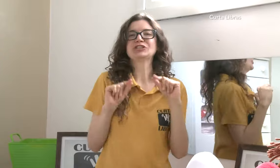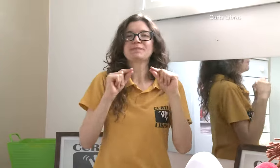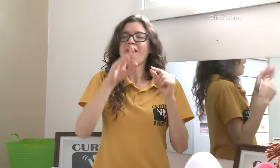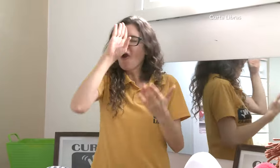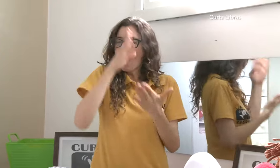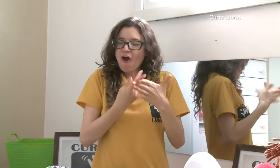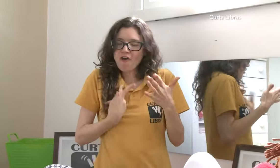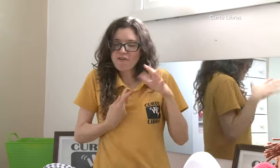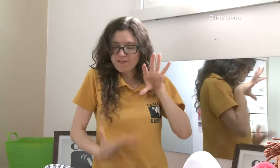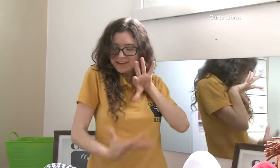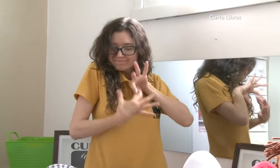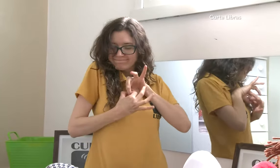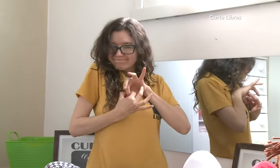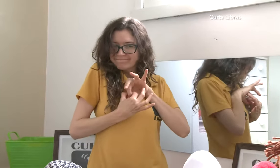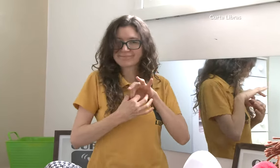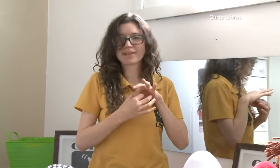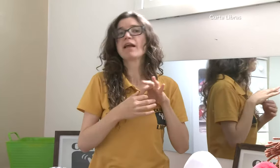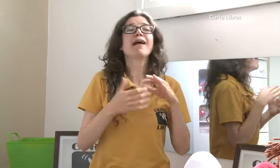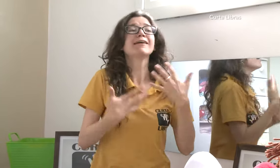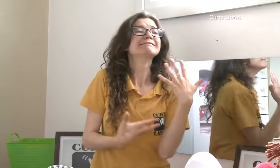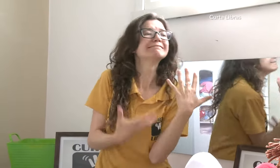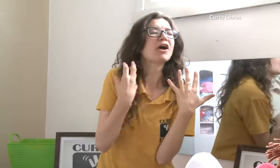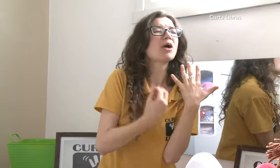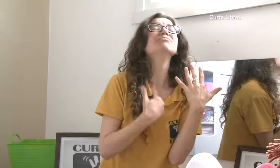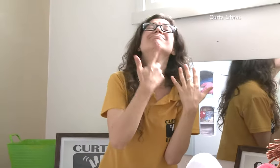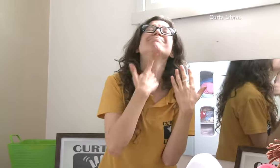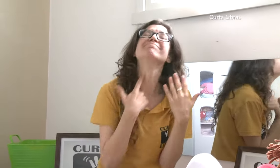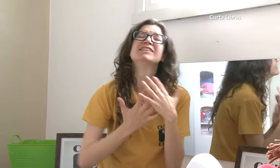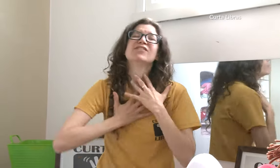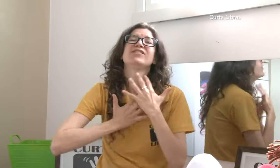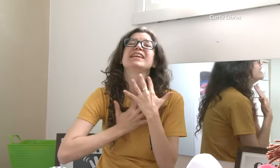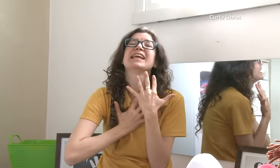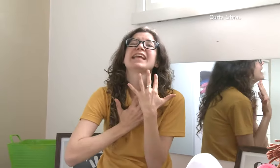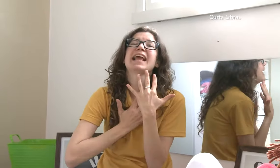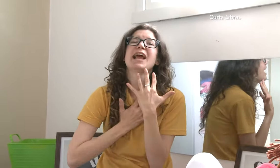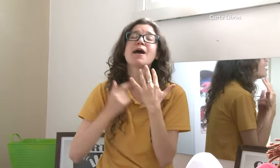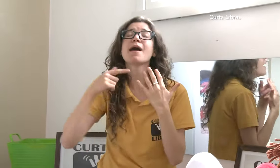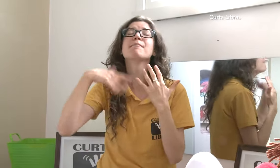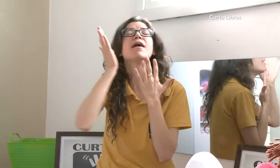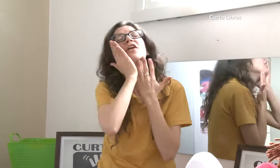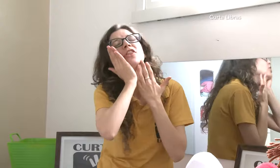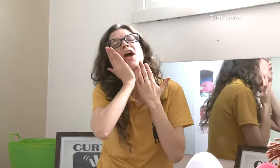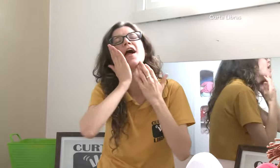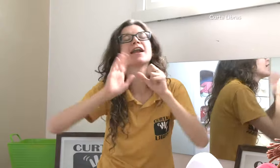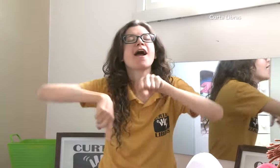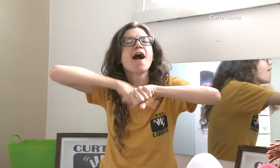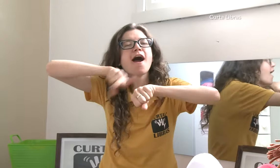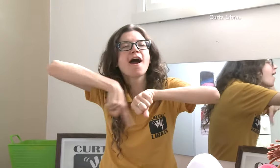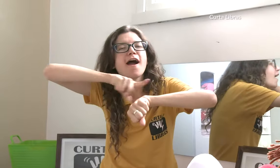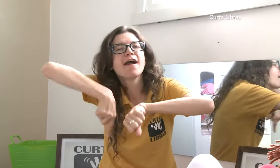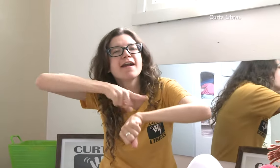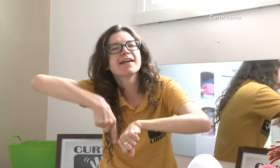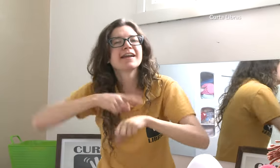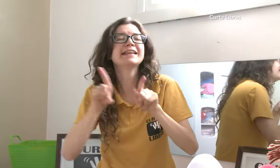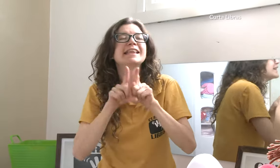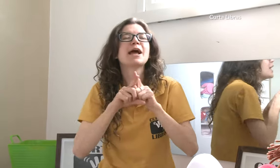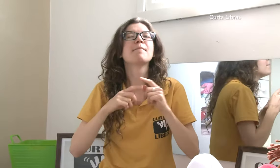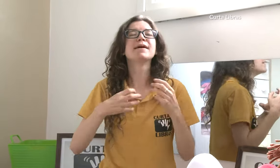e o bebê, da mesma maneira que a amamentação. No sling, o bebê fica próximo da mãe,